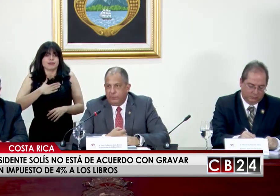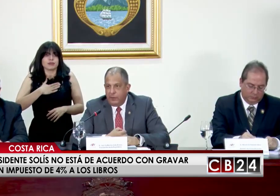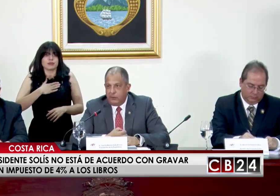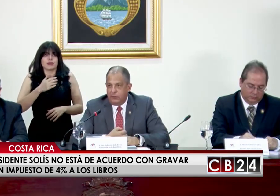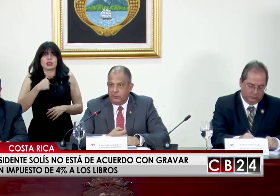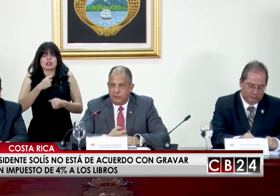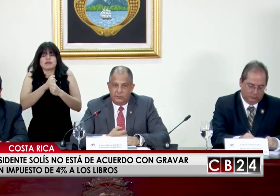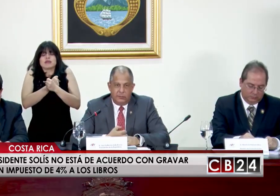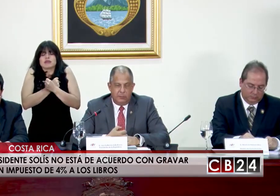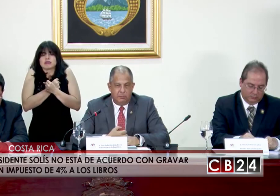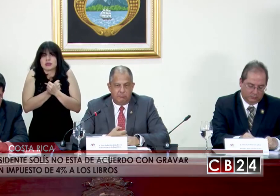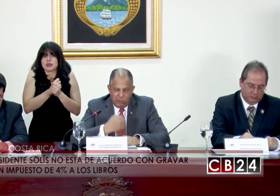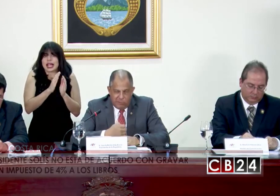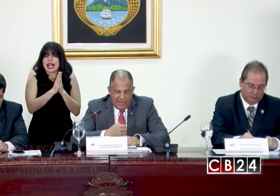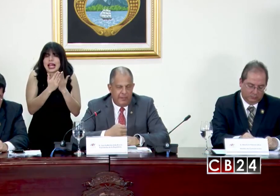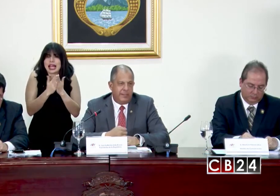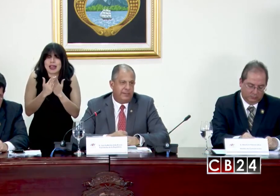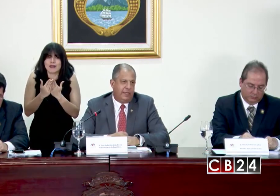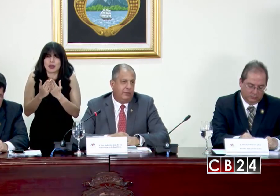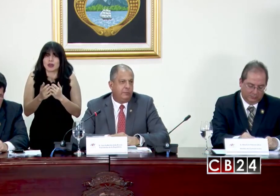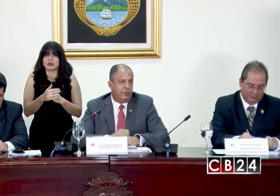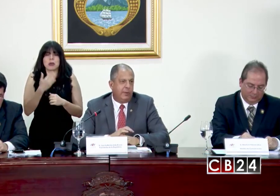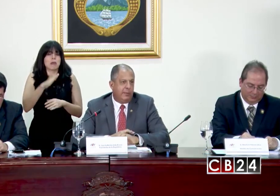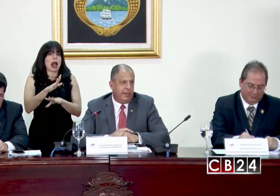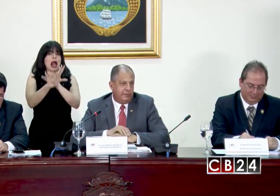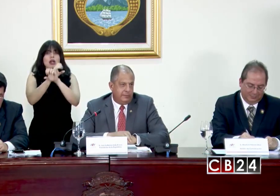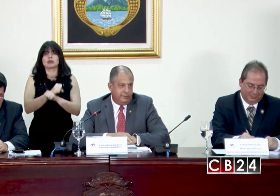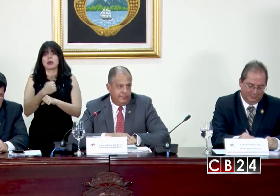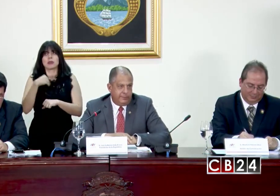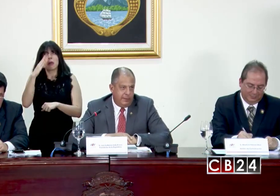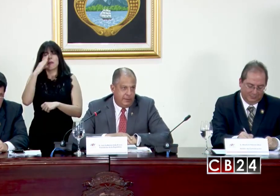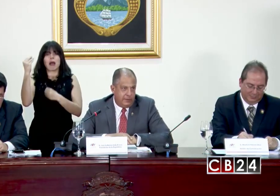de infraestructura en diferentes puntos de la geografía de este país centroamericano.